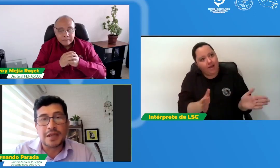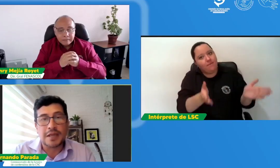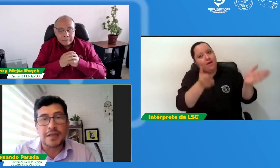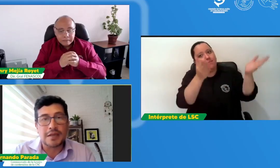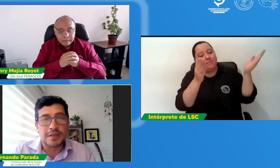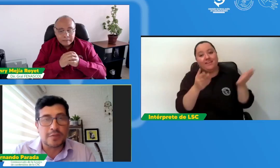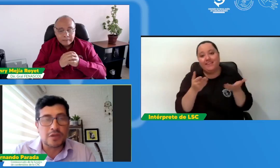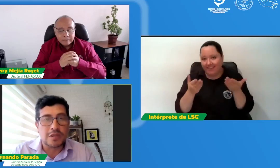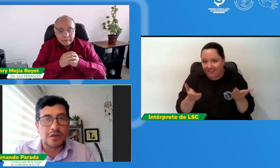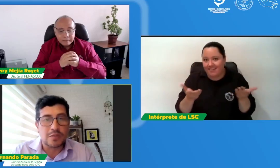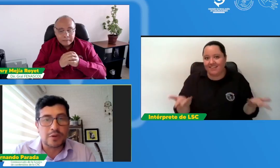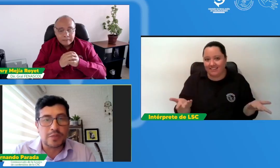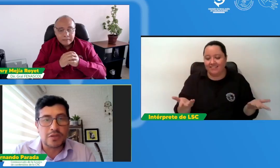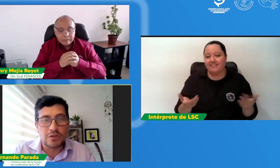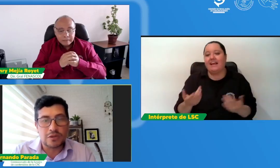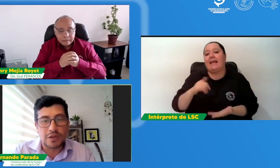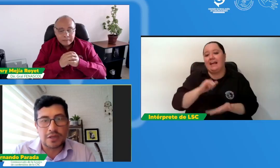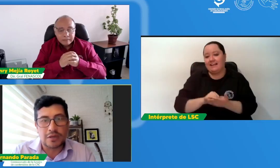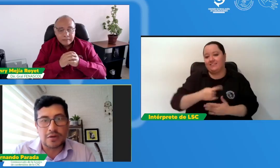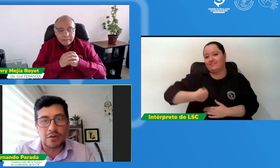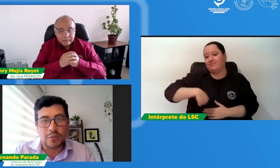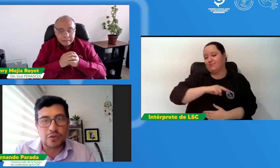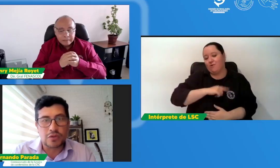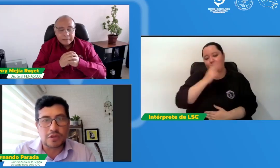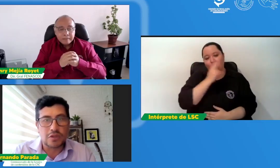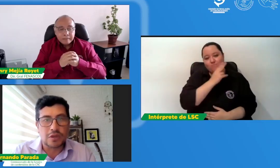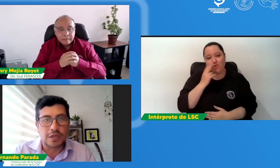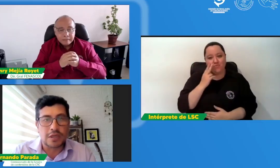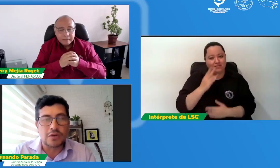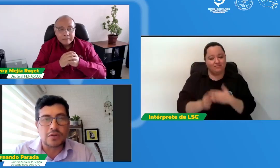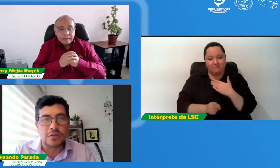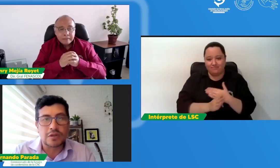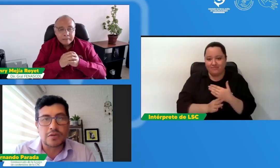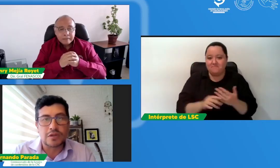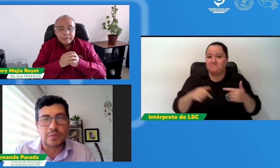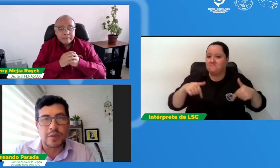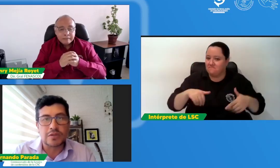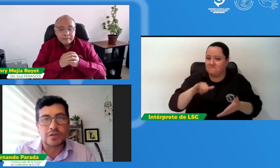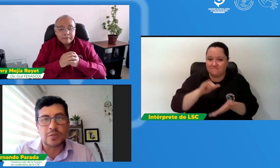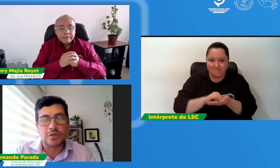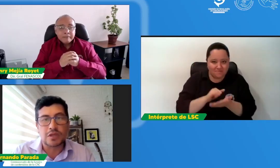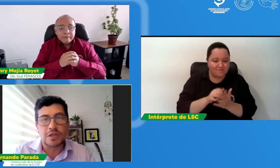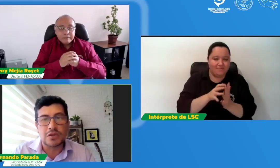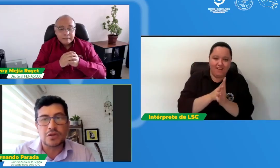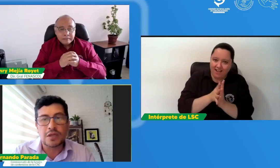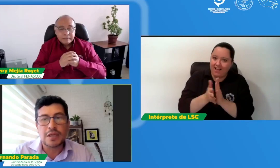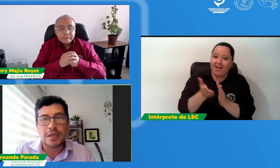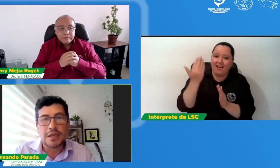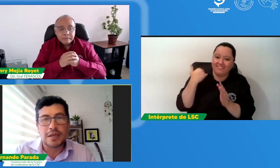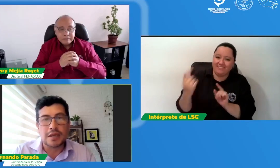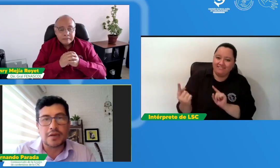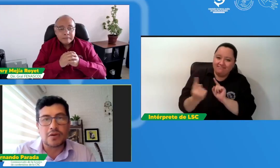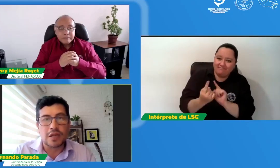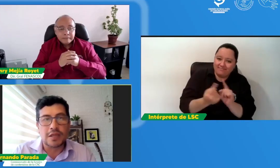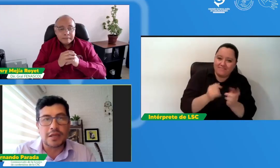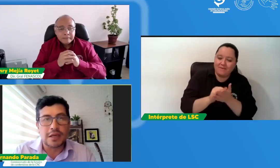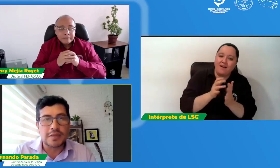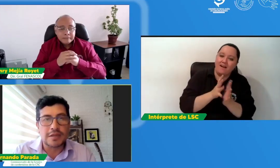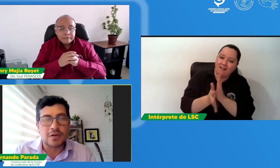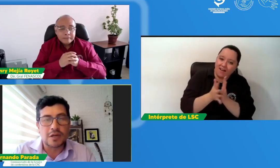estamos en ese compromiso lo hemos dicho aquí en los espacios que hemos tenido con la diligencia con la